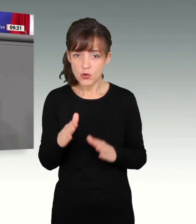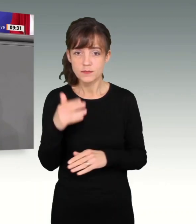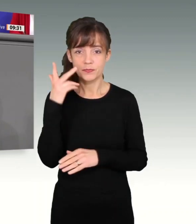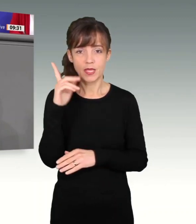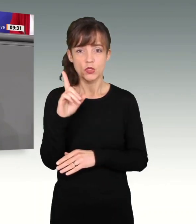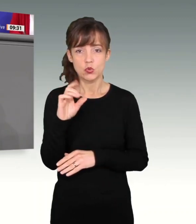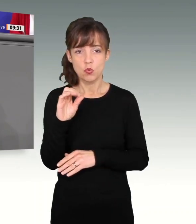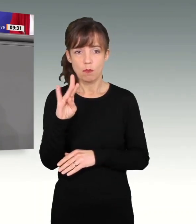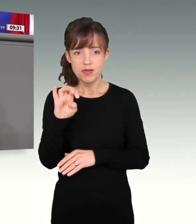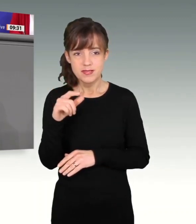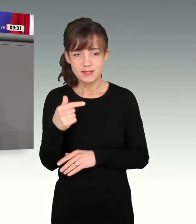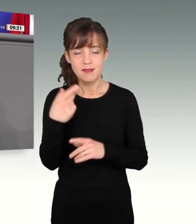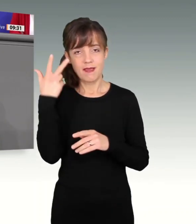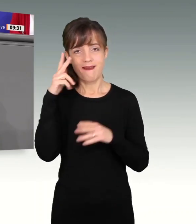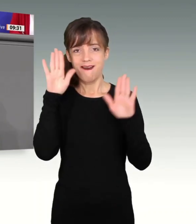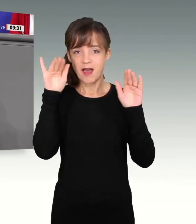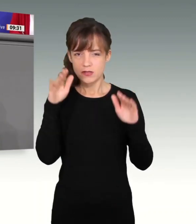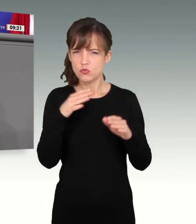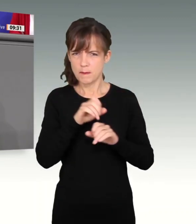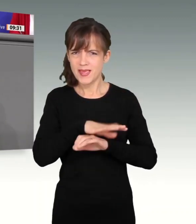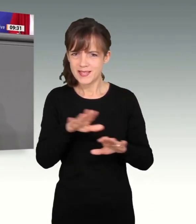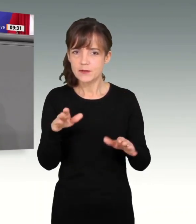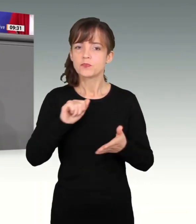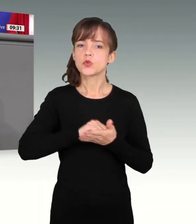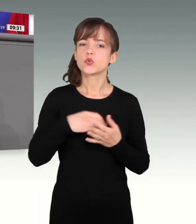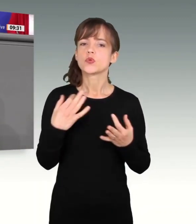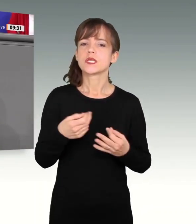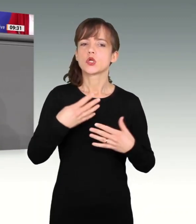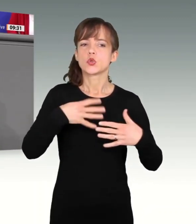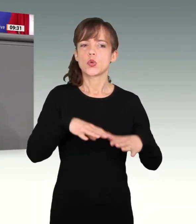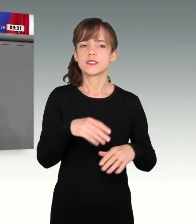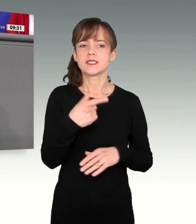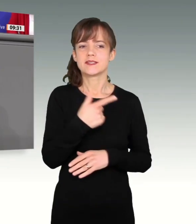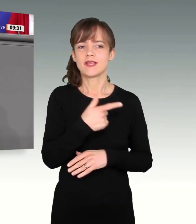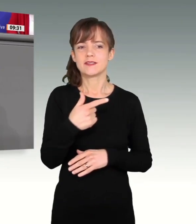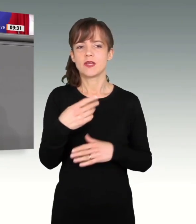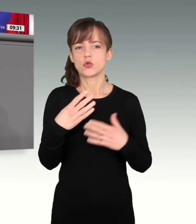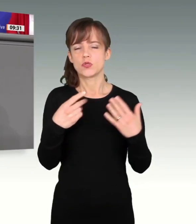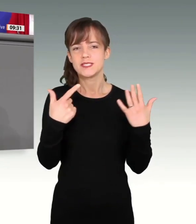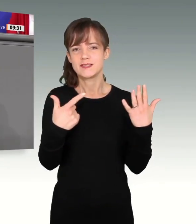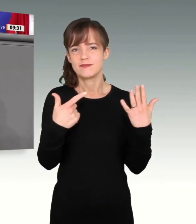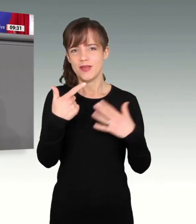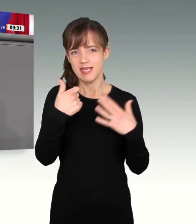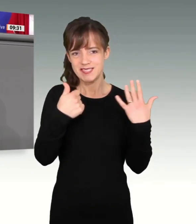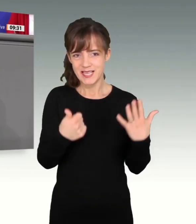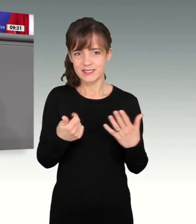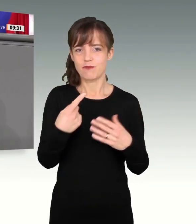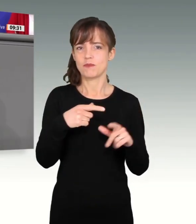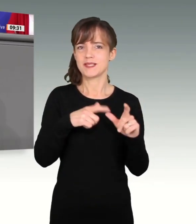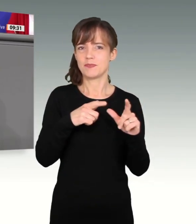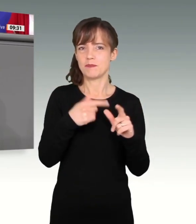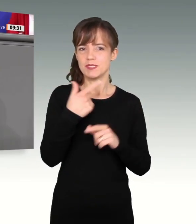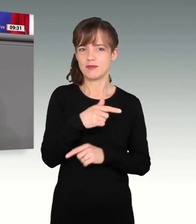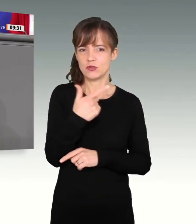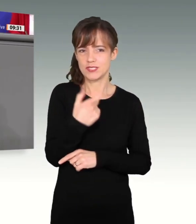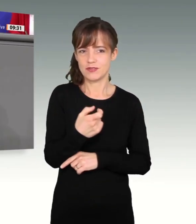und gerne auch für die Medien. Drucksache 19 22926 von September 2020 und 19 26549